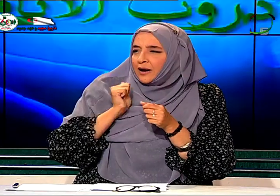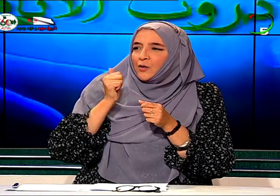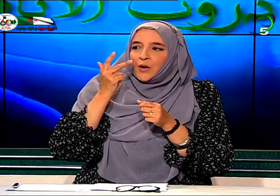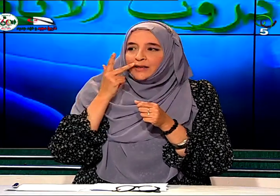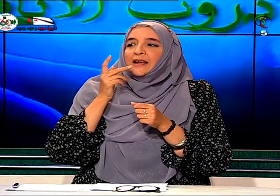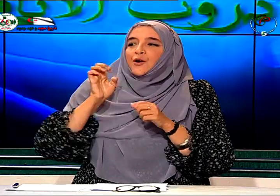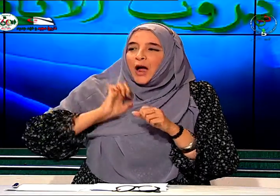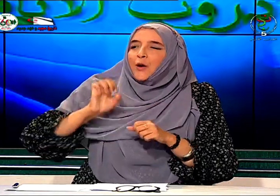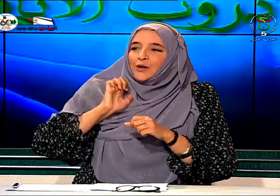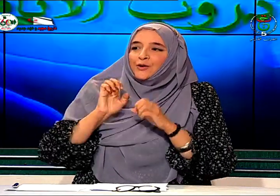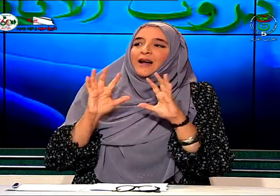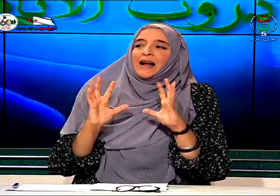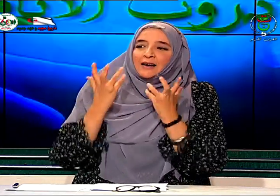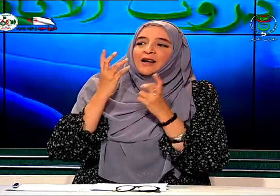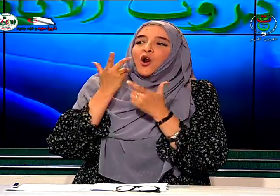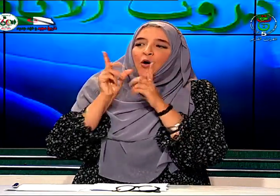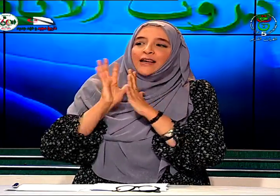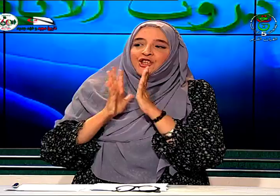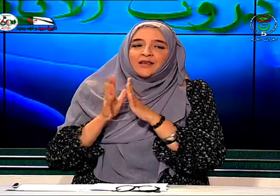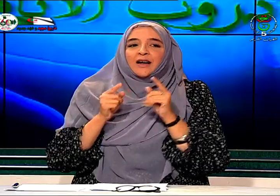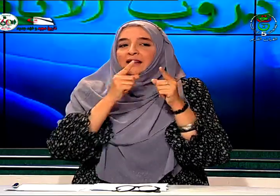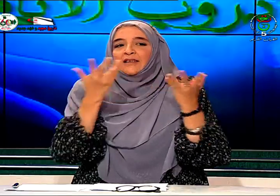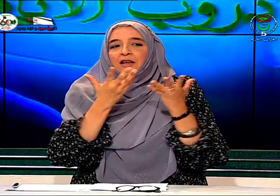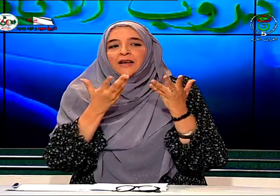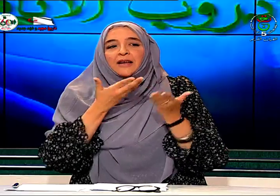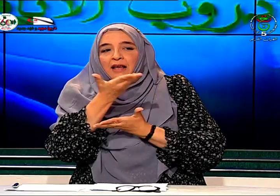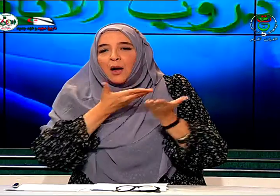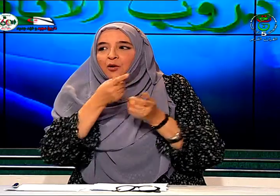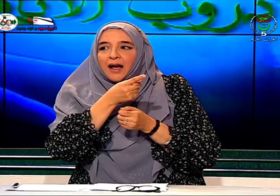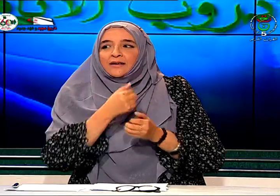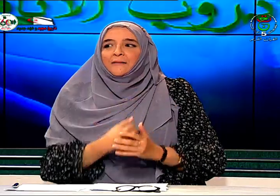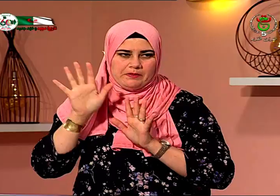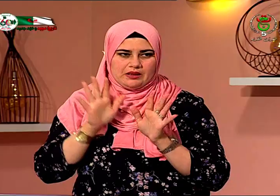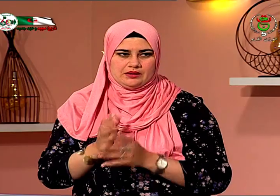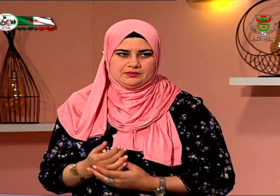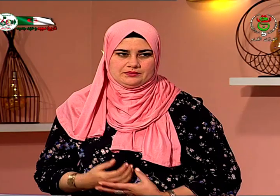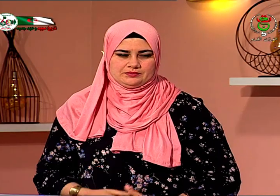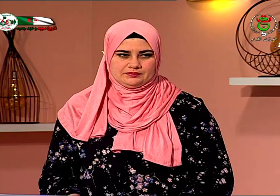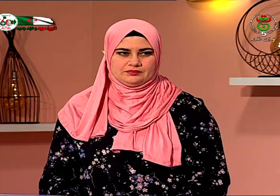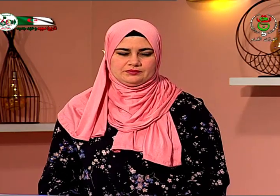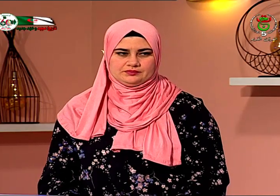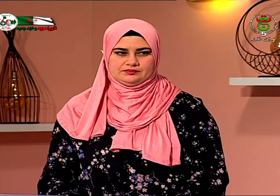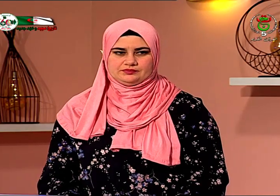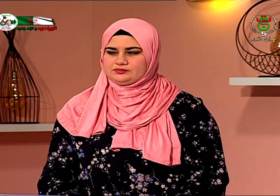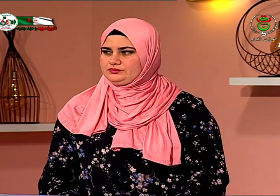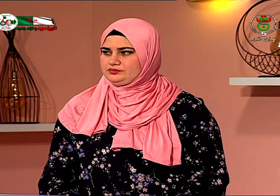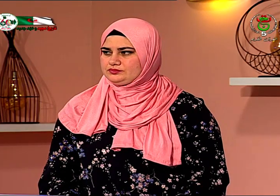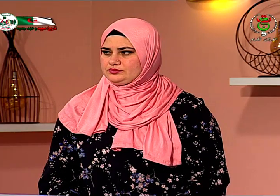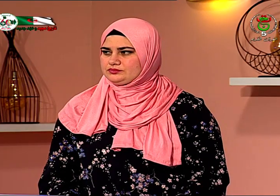والوالد يحاولون خلق لغة إشارية أنت كيف كان التعامل معك نعم نفس كانوا يقومون